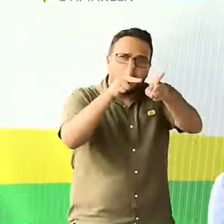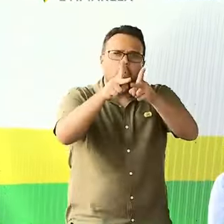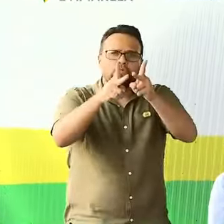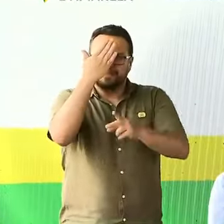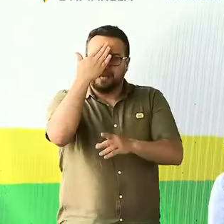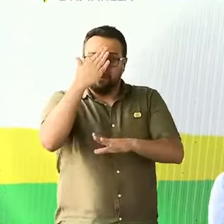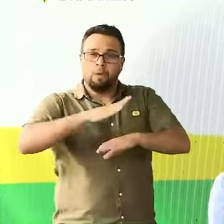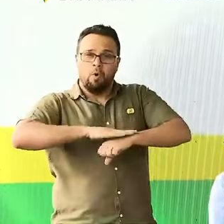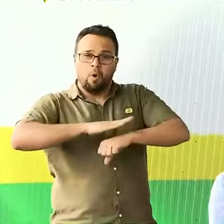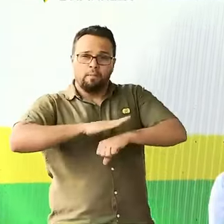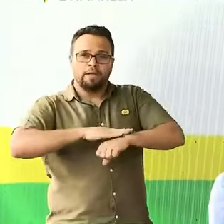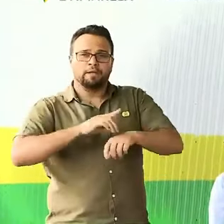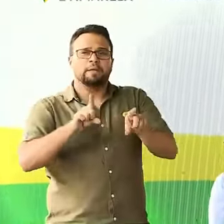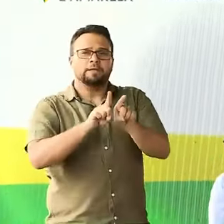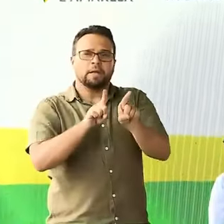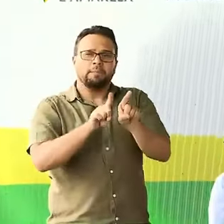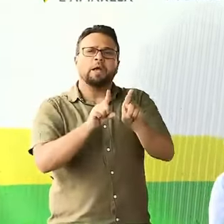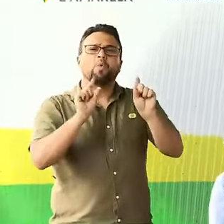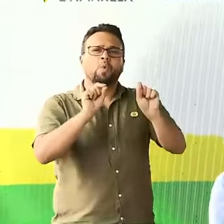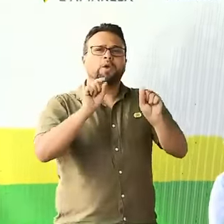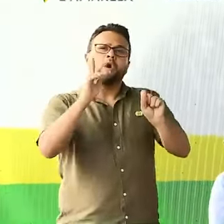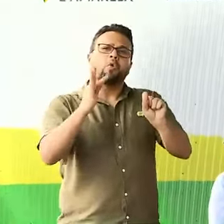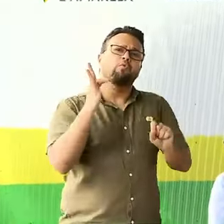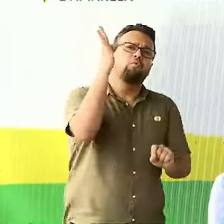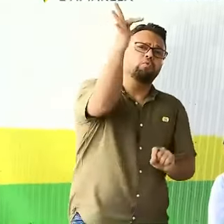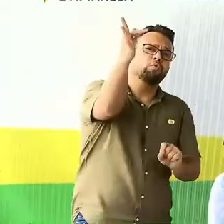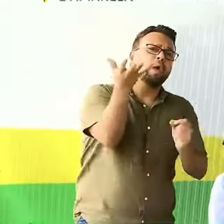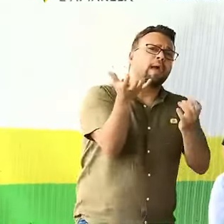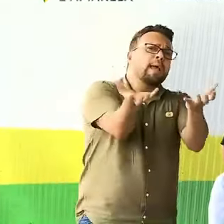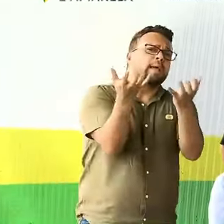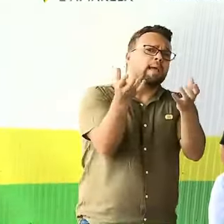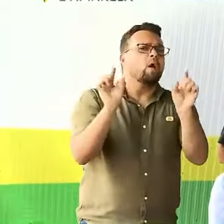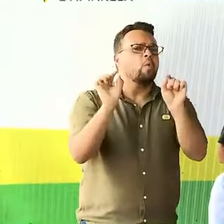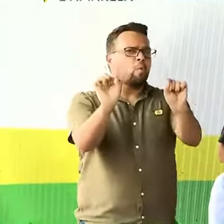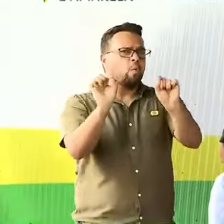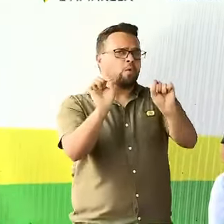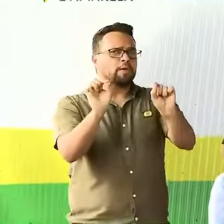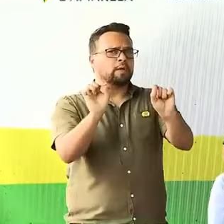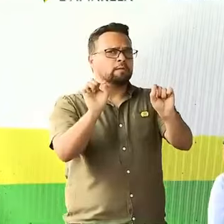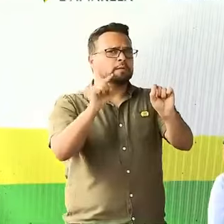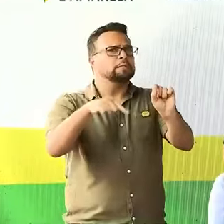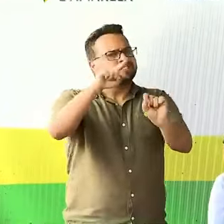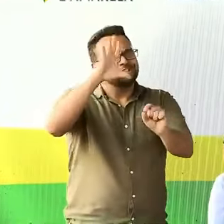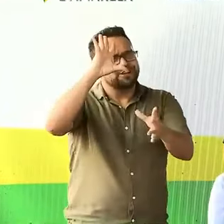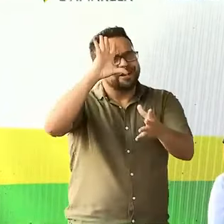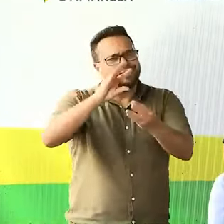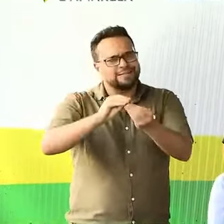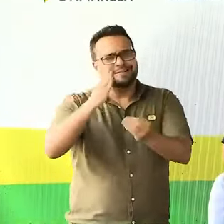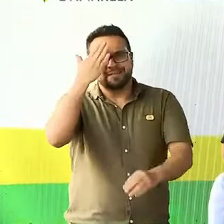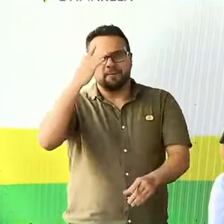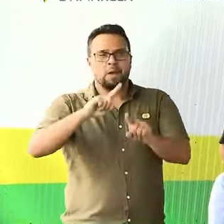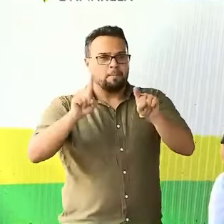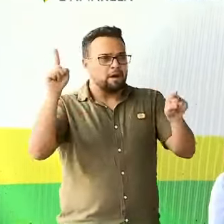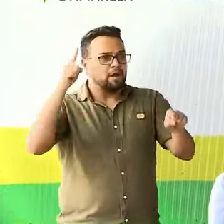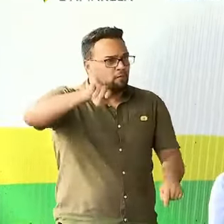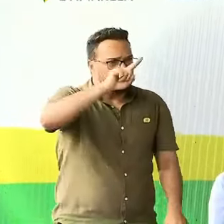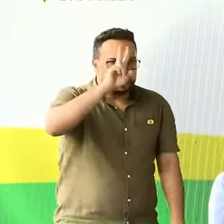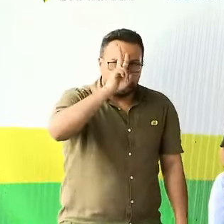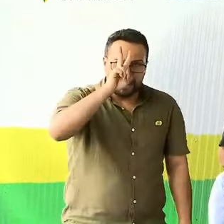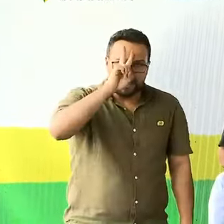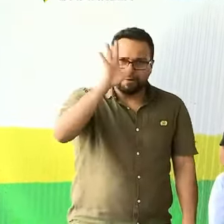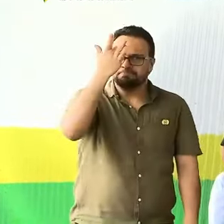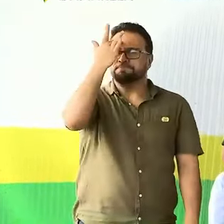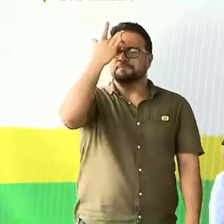de momento e daquilo que lhe espera lá na frente, num futuro bastante próximo. Agora, não esqueçam de uma coisa.